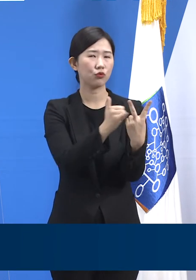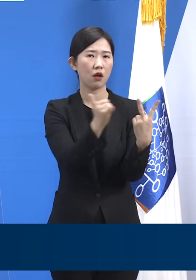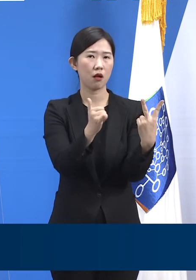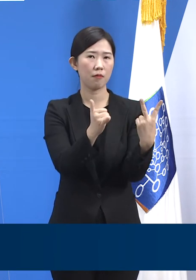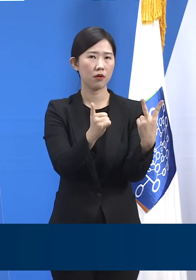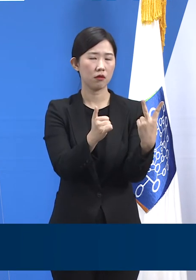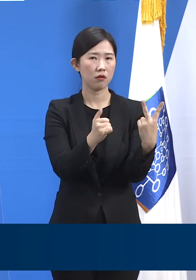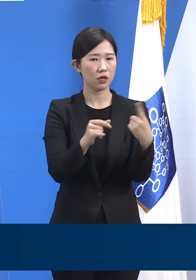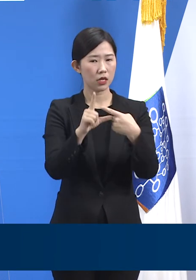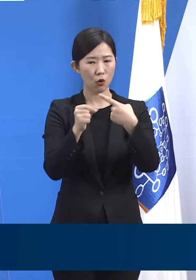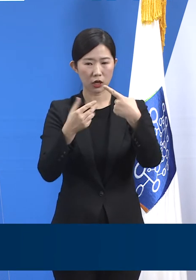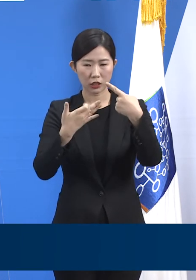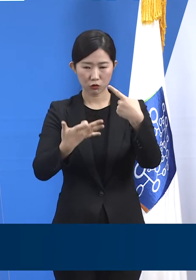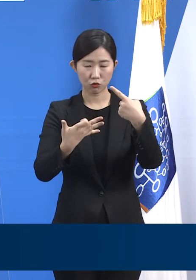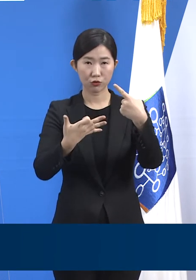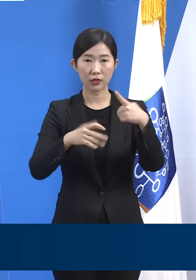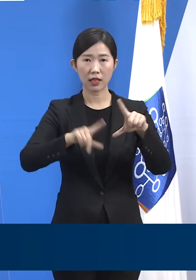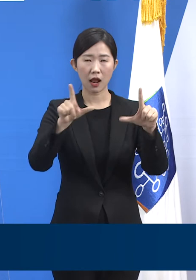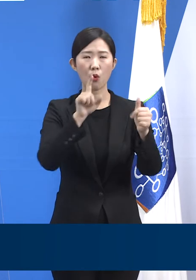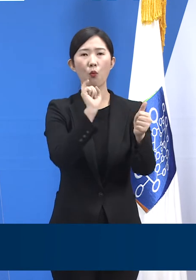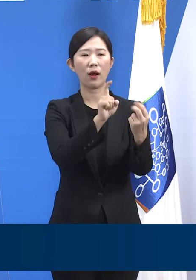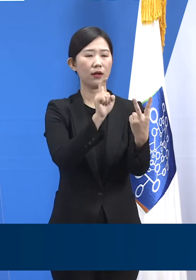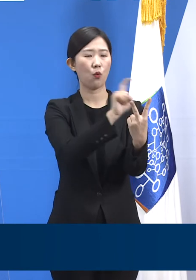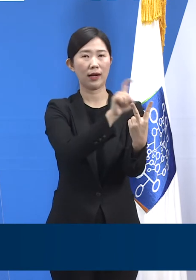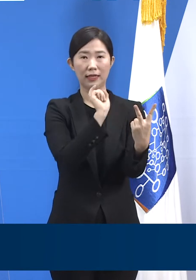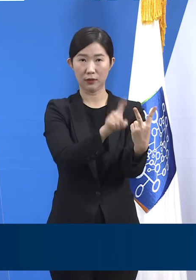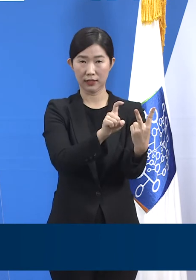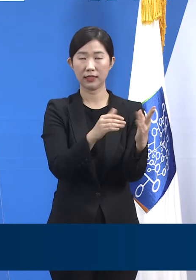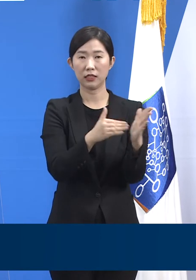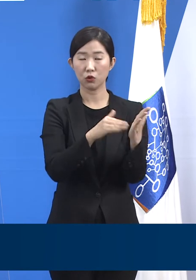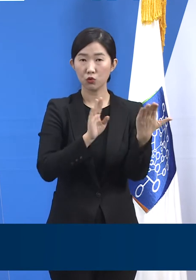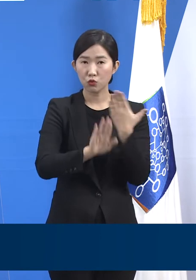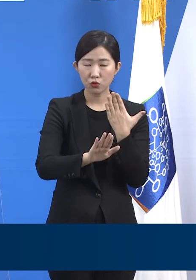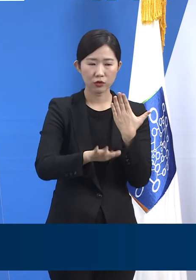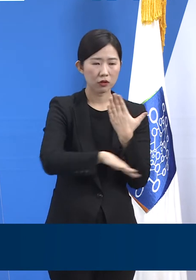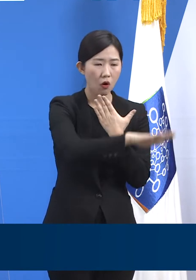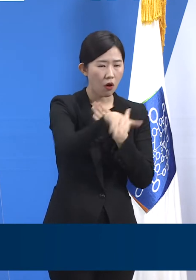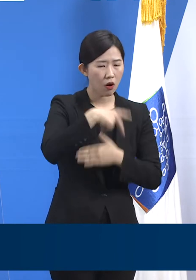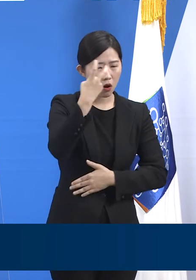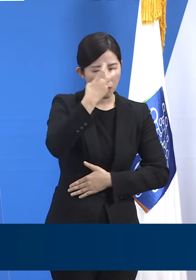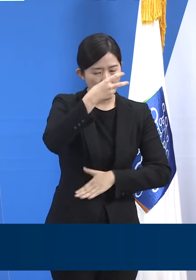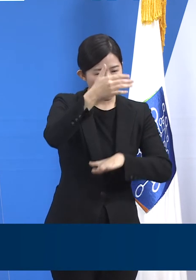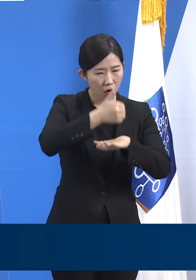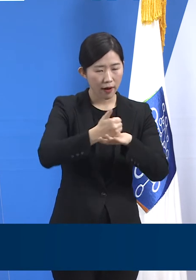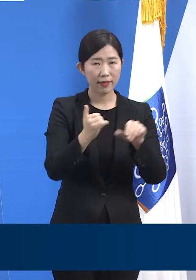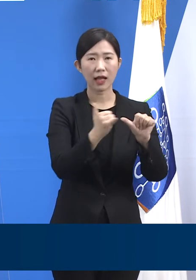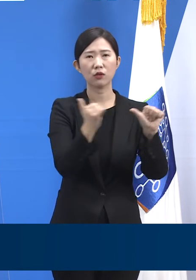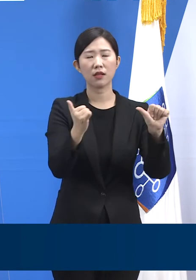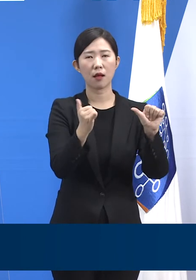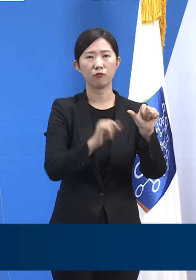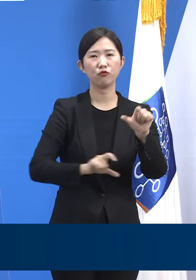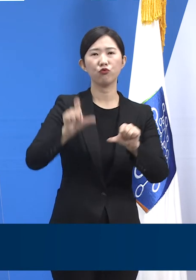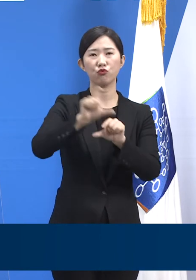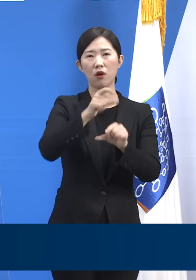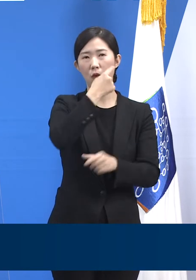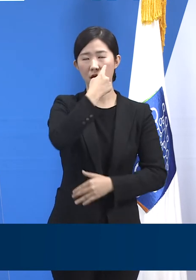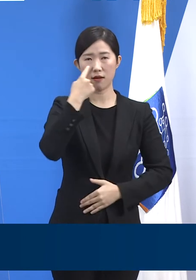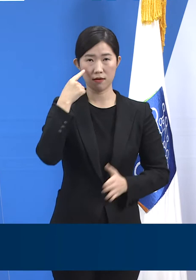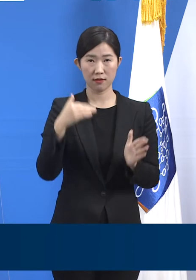확진 판정을 받은 후 시행되었던 전수검사에서 5명이 추가 확진 판정을 받았습니다.